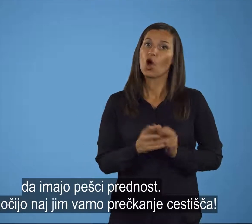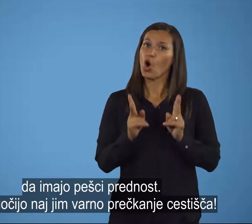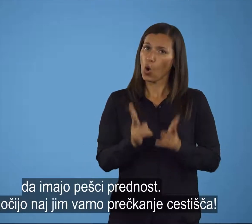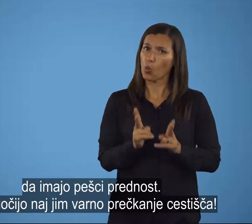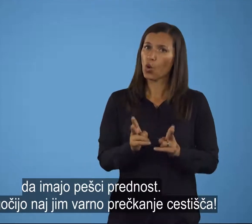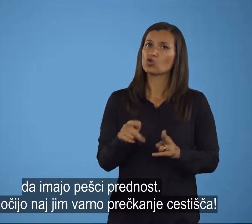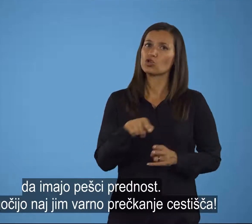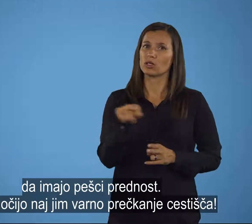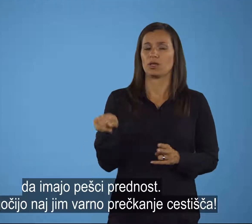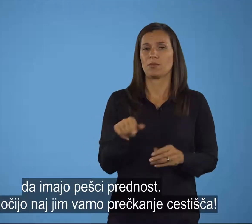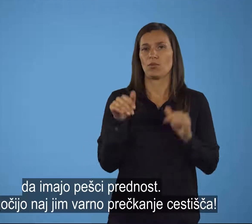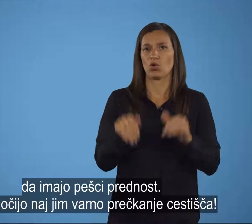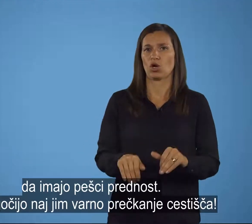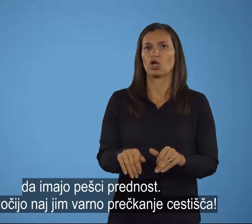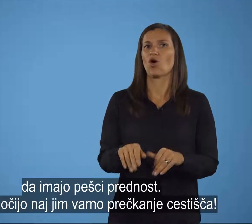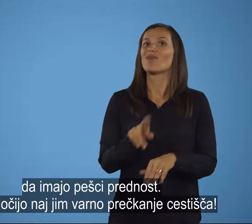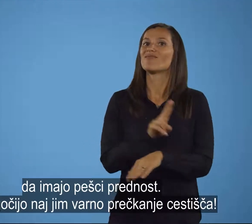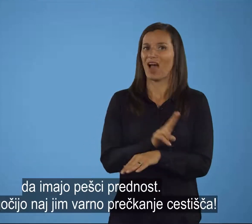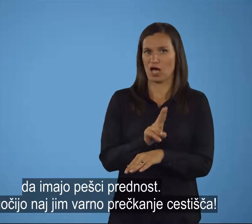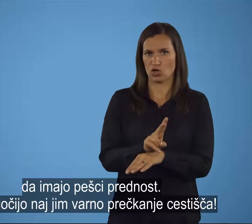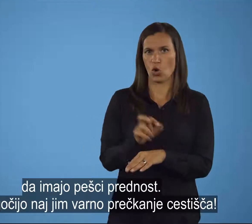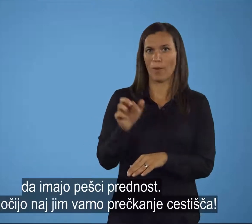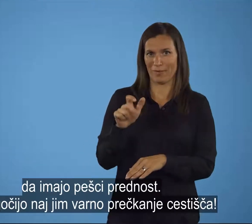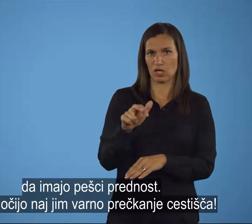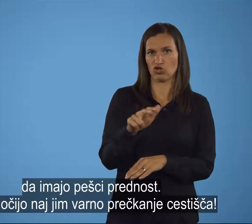Omogočijo naj jim varno prečkanje cestišča.